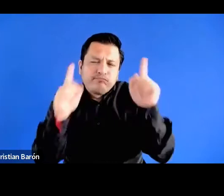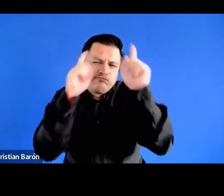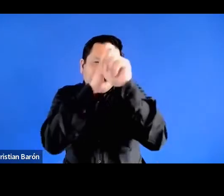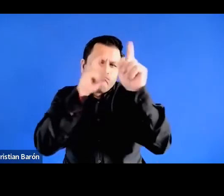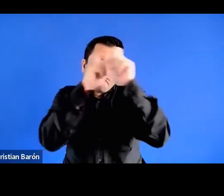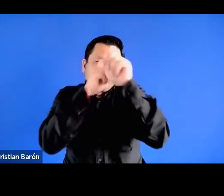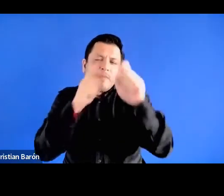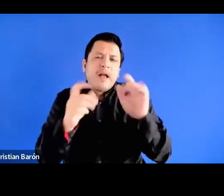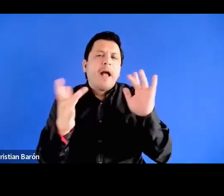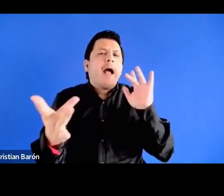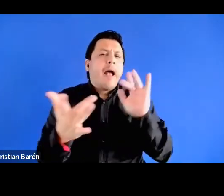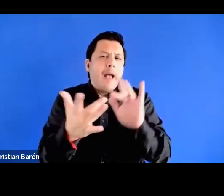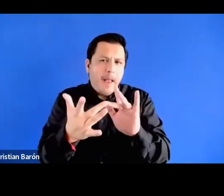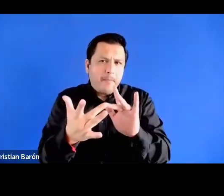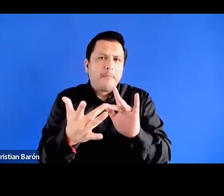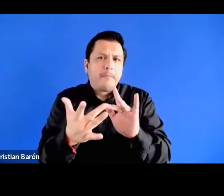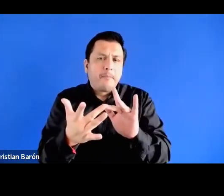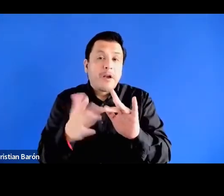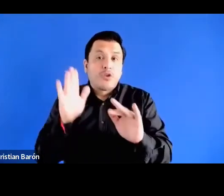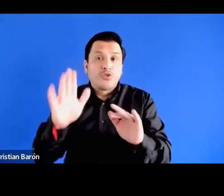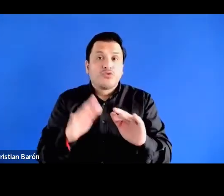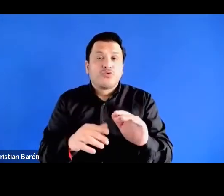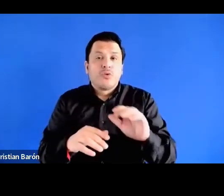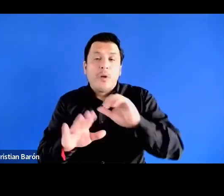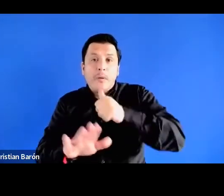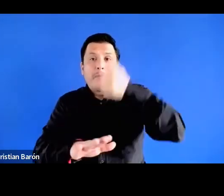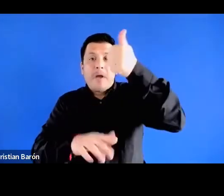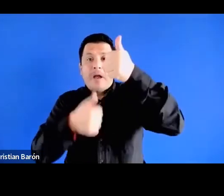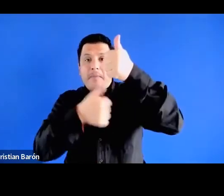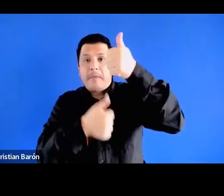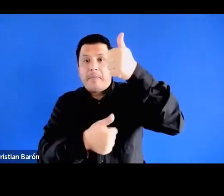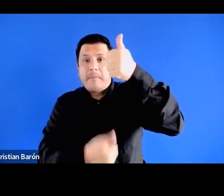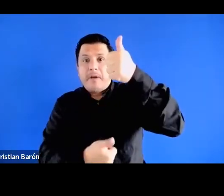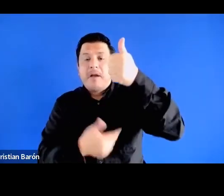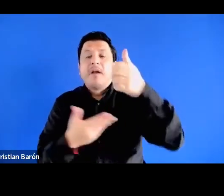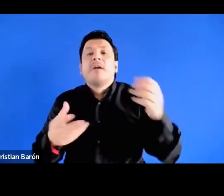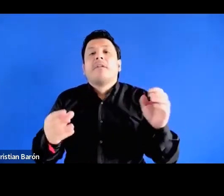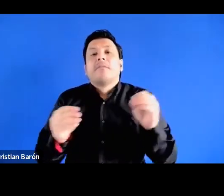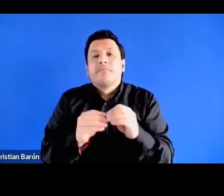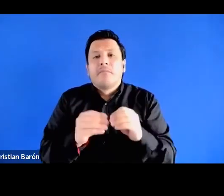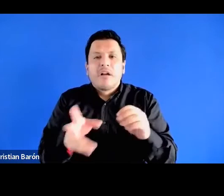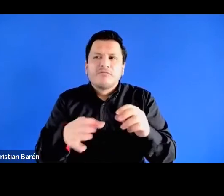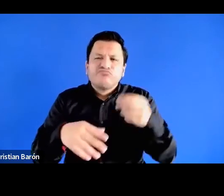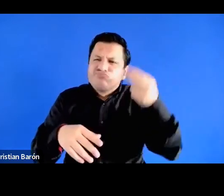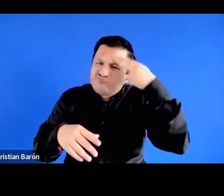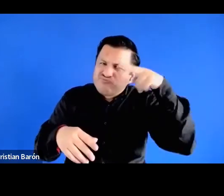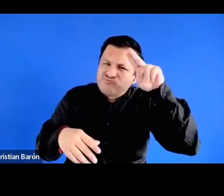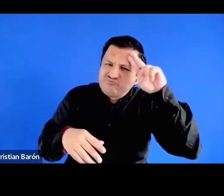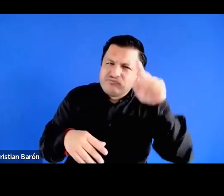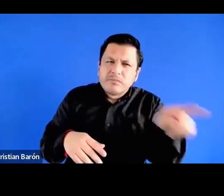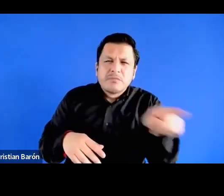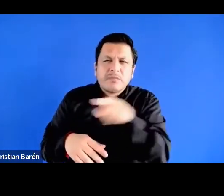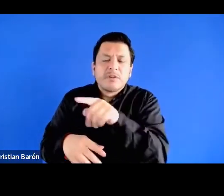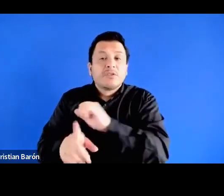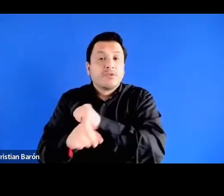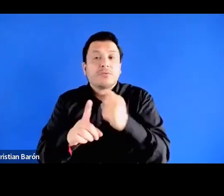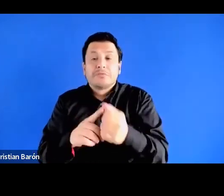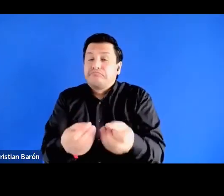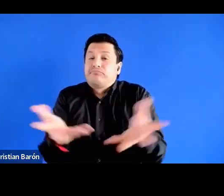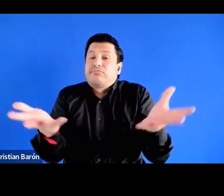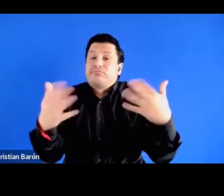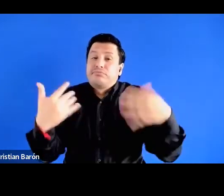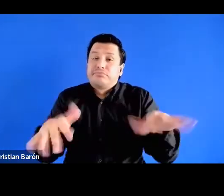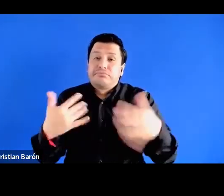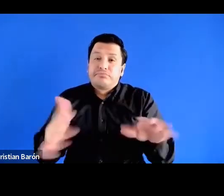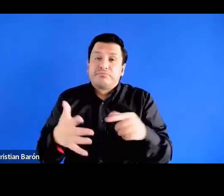sobre hierarquizaciones por clases e interpretaciones sociales es muy rica esta